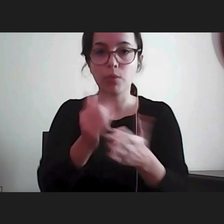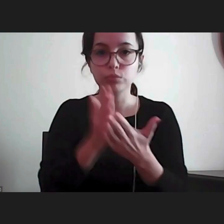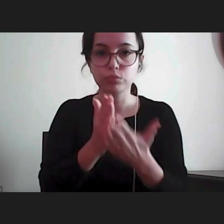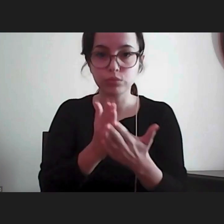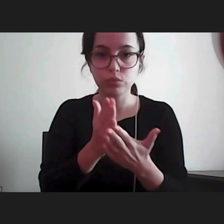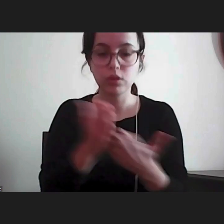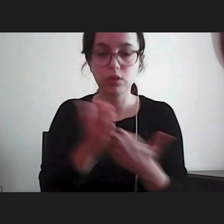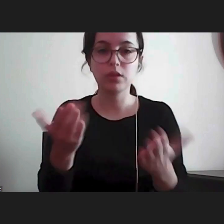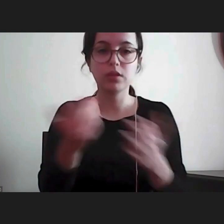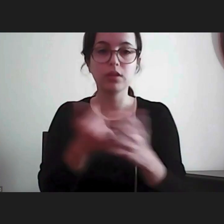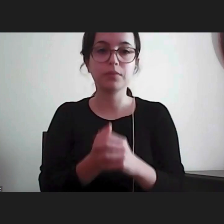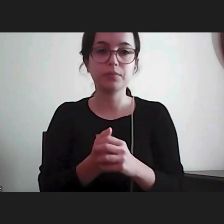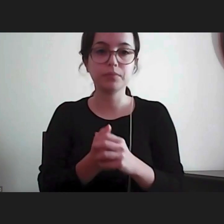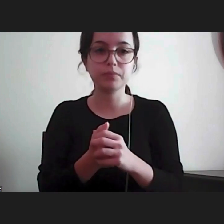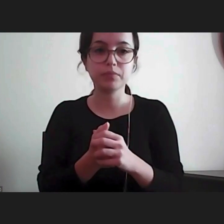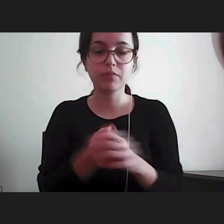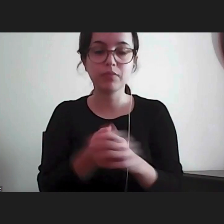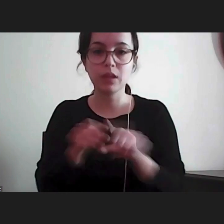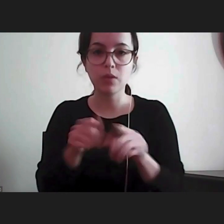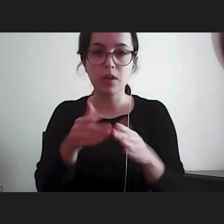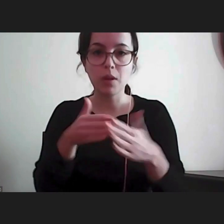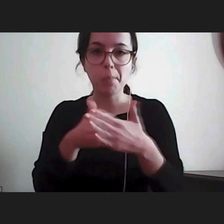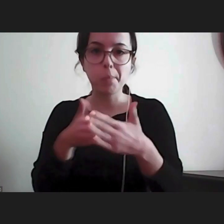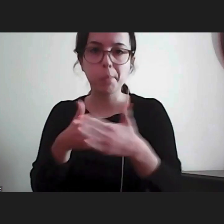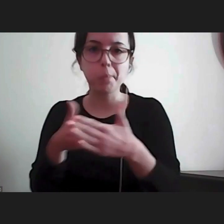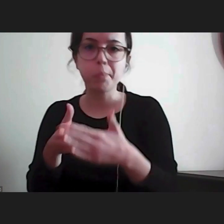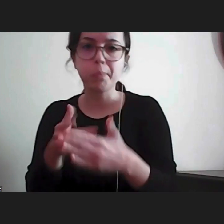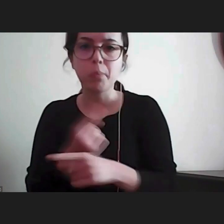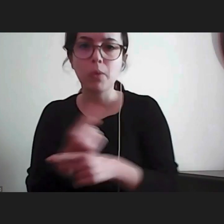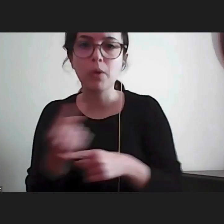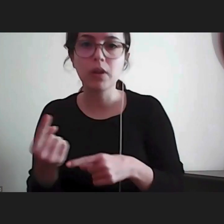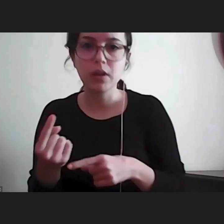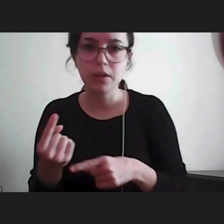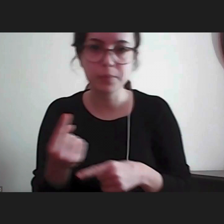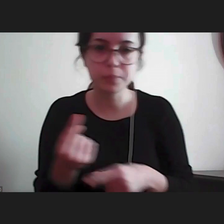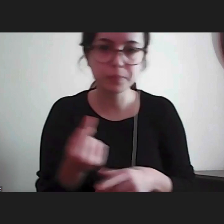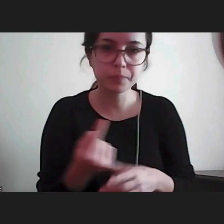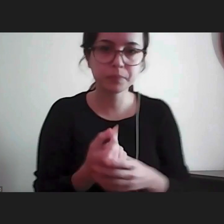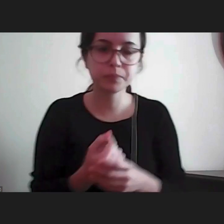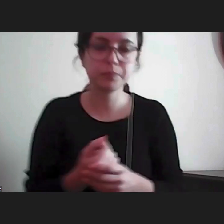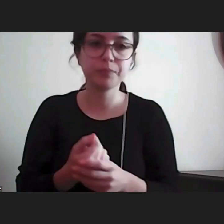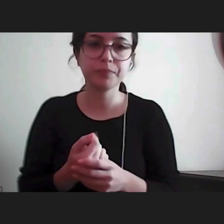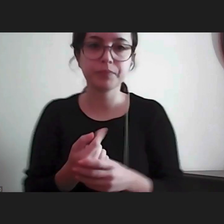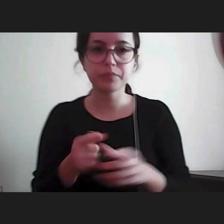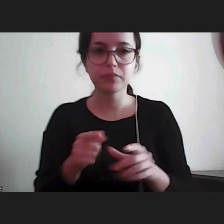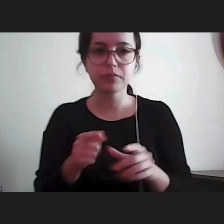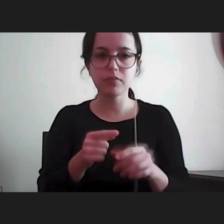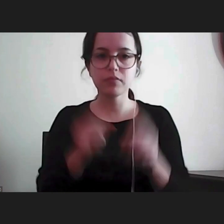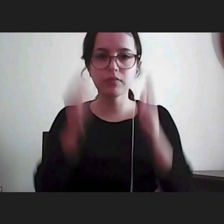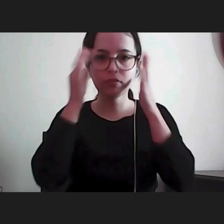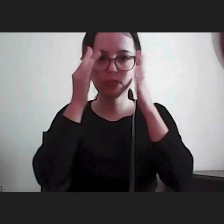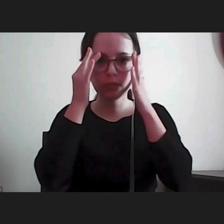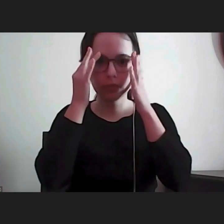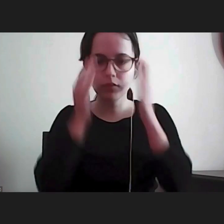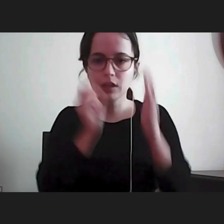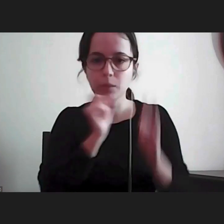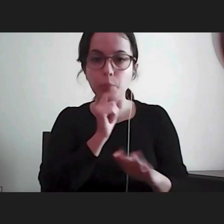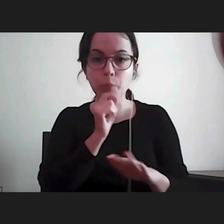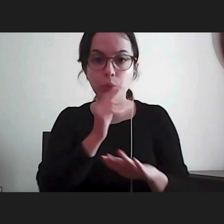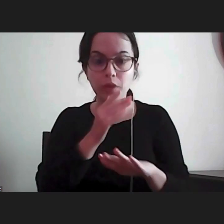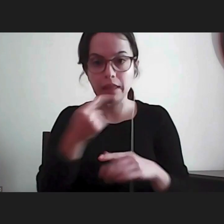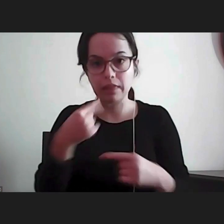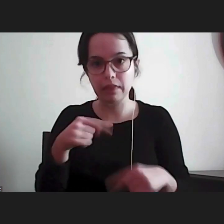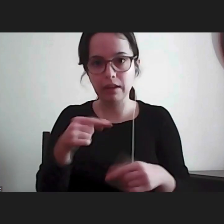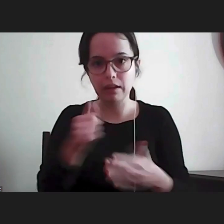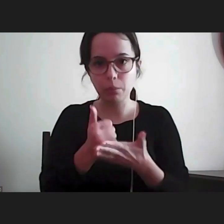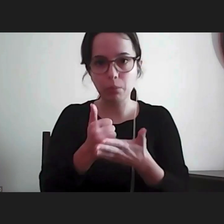escolares que estavam condicionados aqui portanto podia aceder a esse benefício